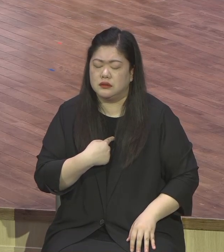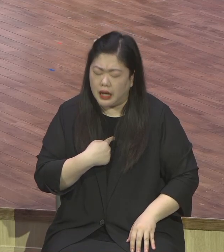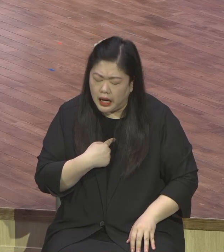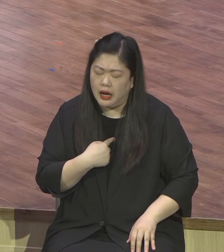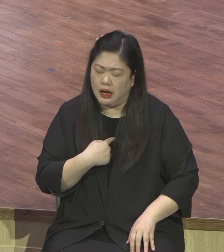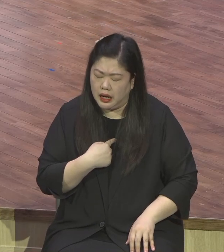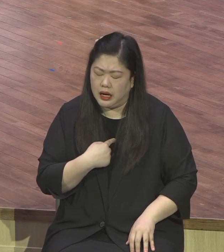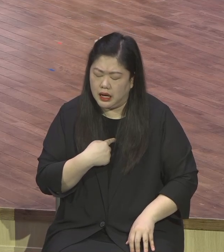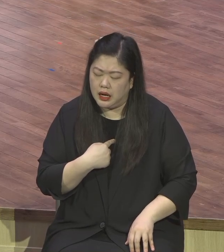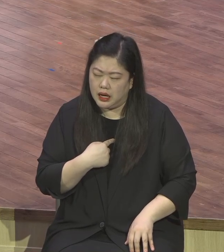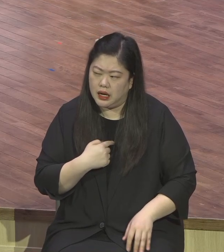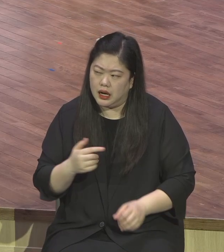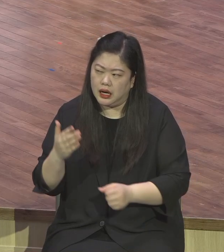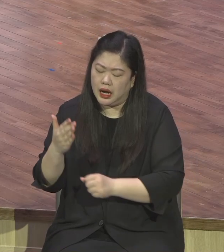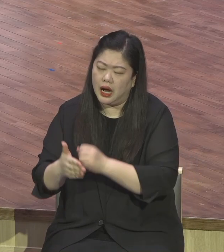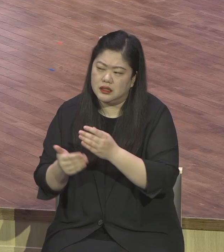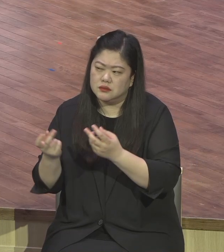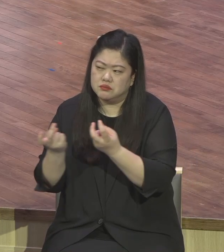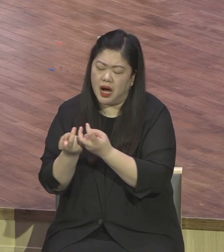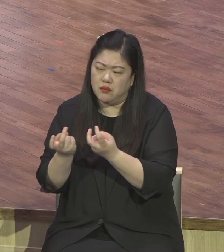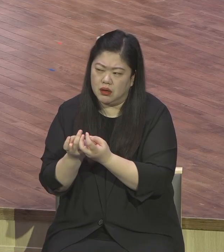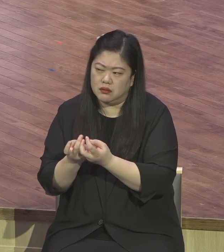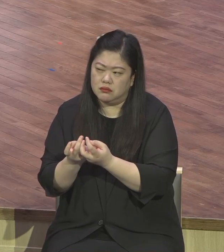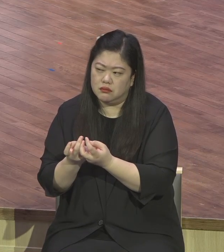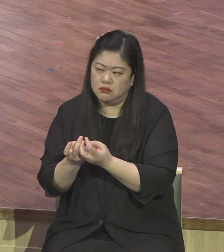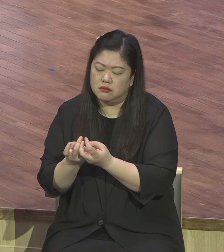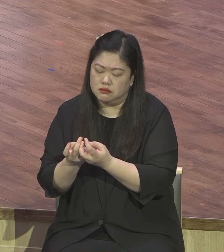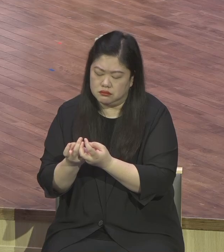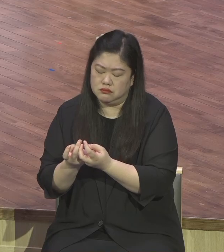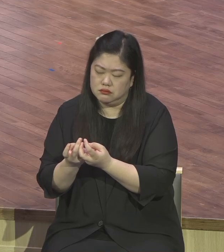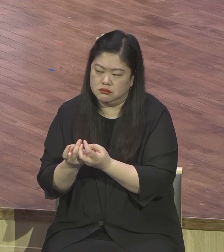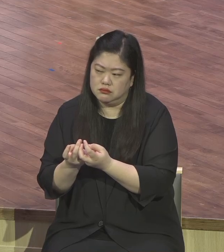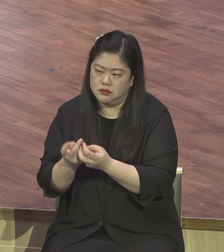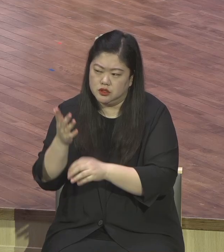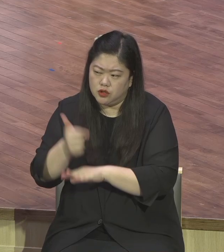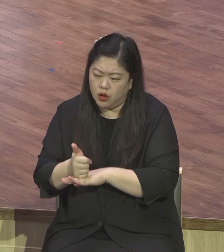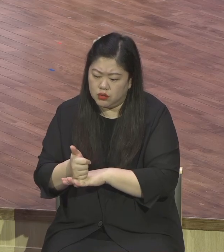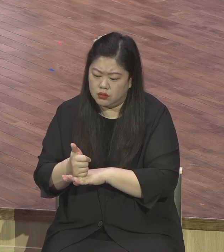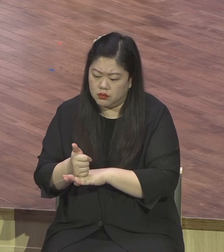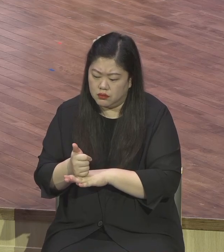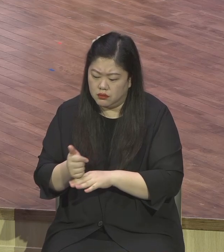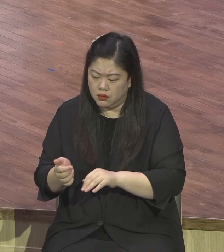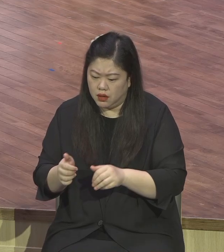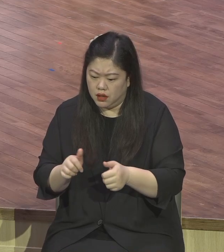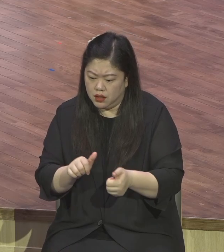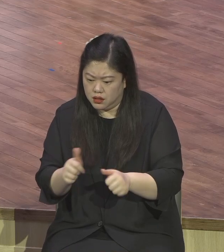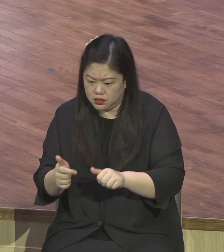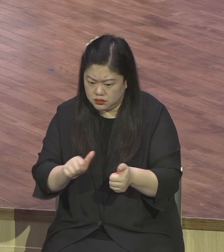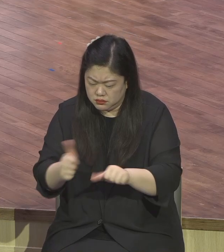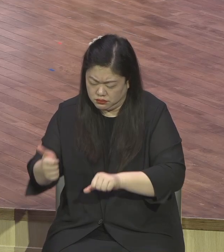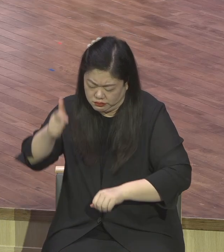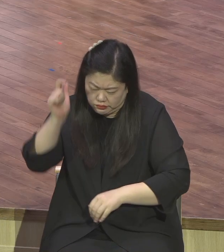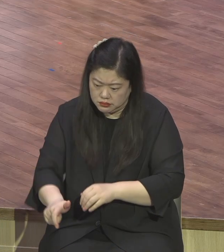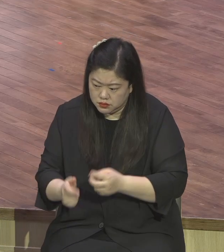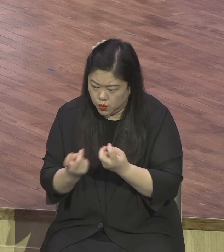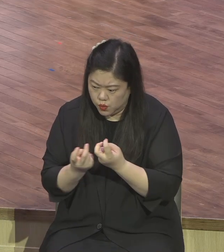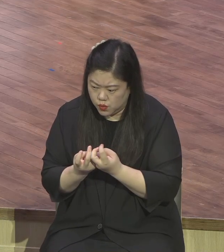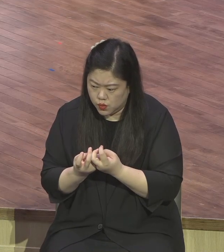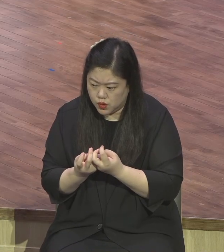어떻게 하면 됩니까 삼오직으로 무장하시기 바랍니다 삼오직으로 무장을 해서 생명을